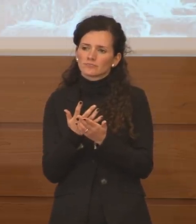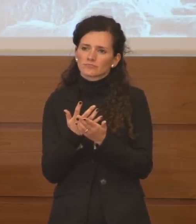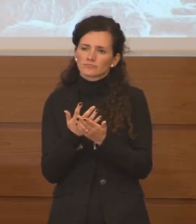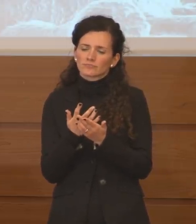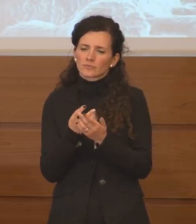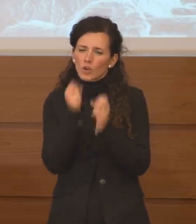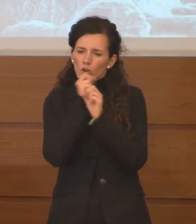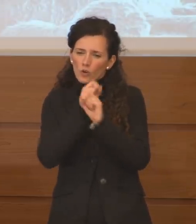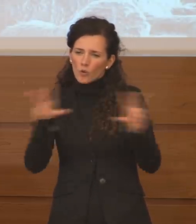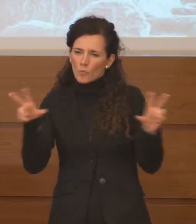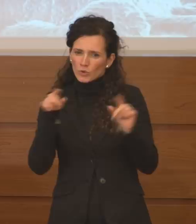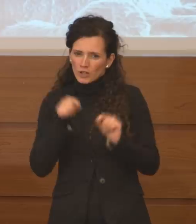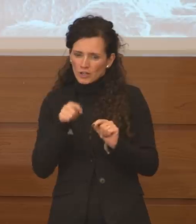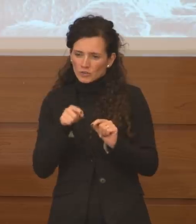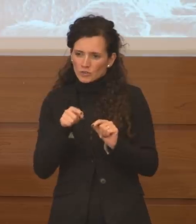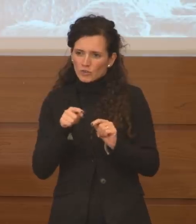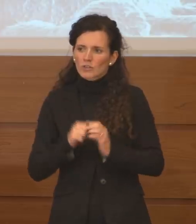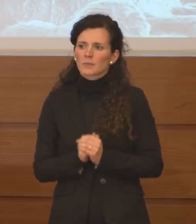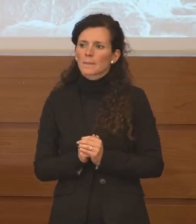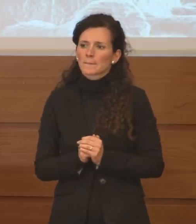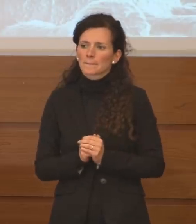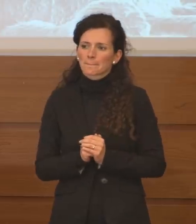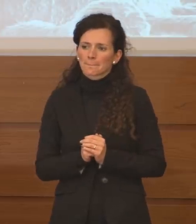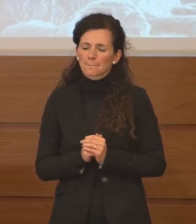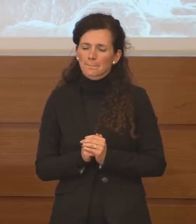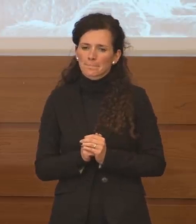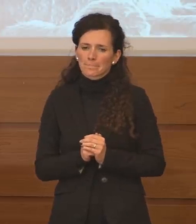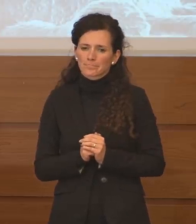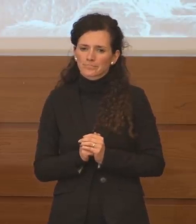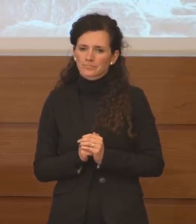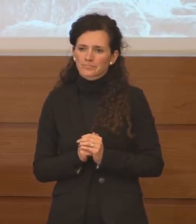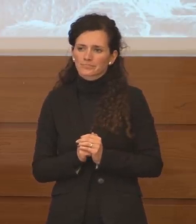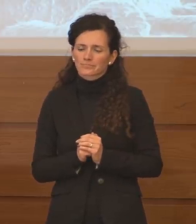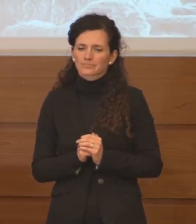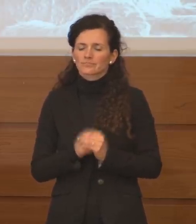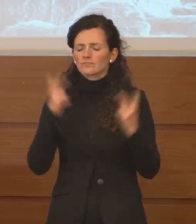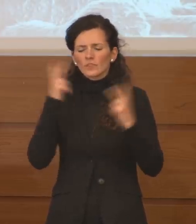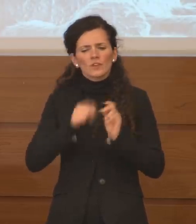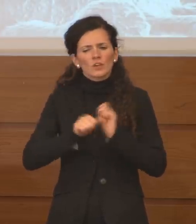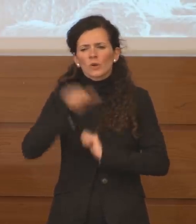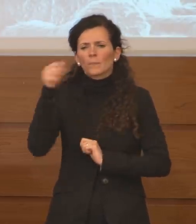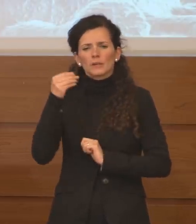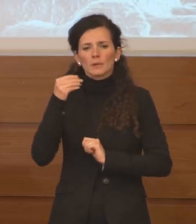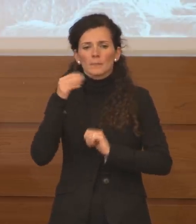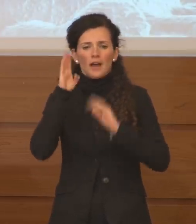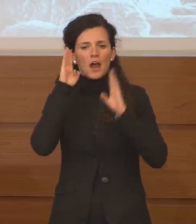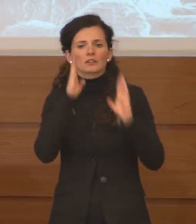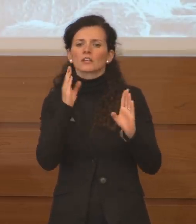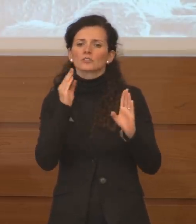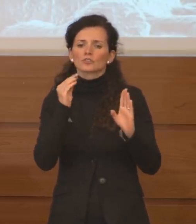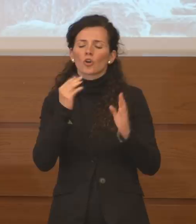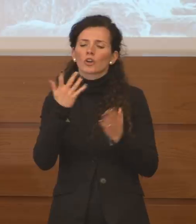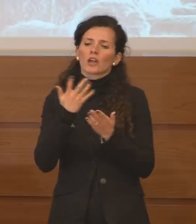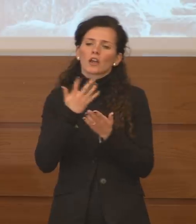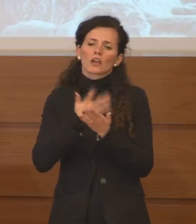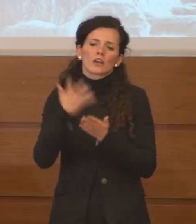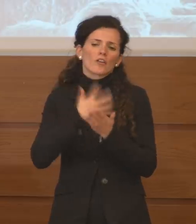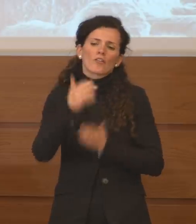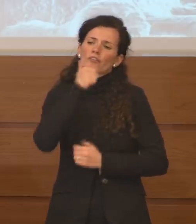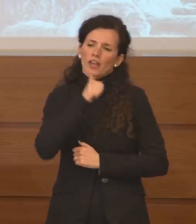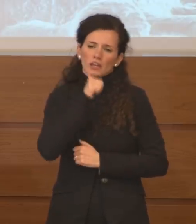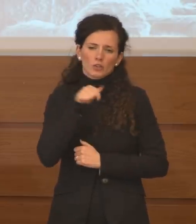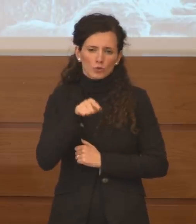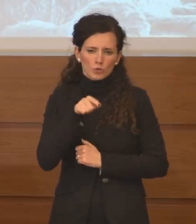comunicazione. Innanzitutto bisogna fare attenzione a quelle che sono le fake news e quindi bisogna fare